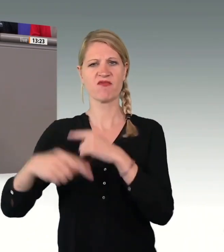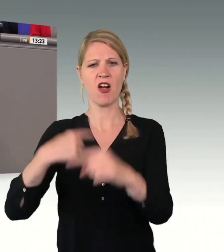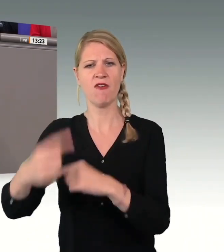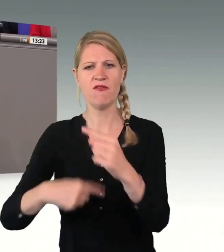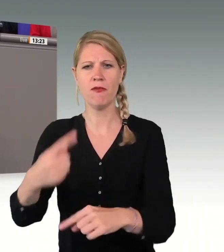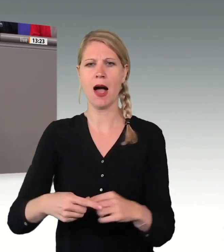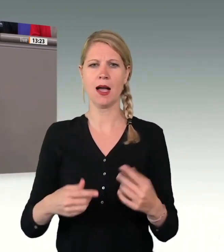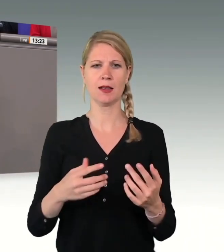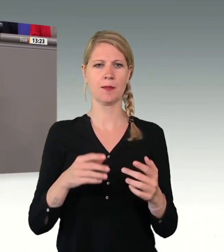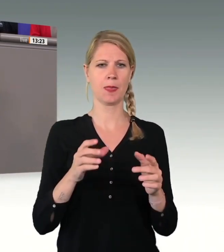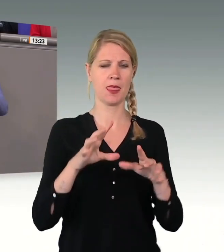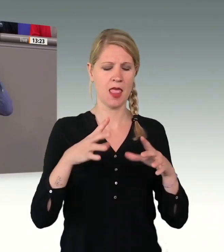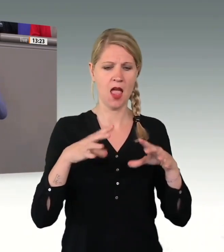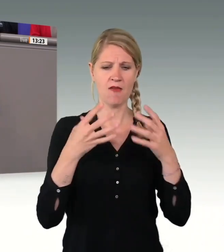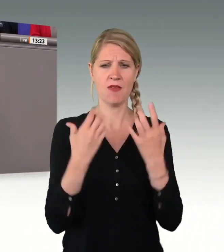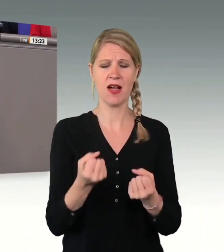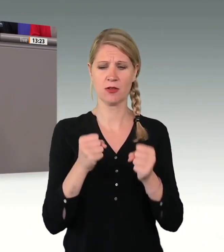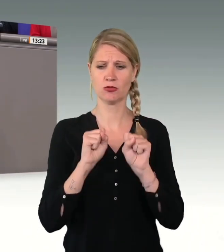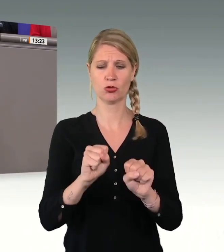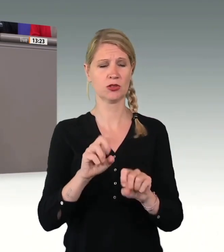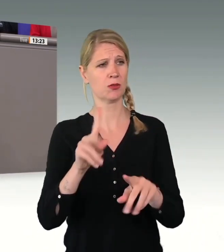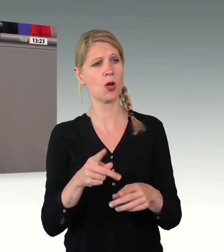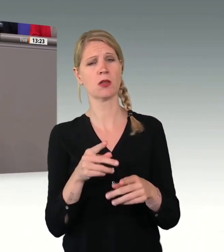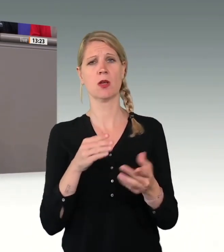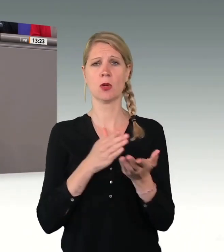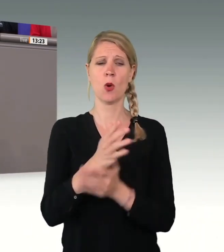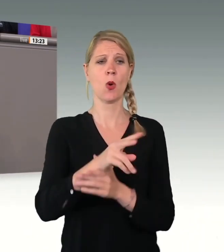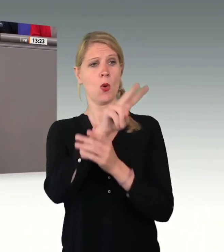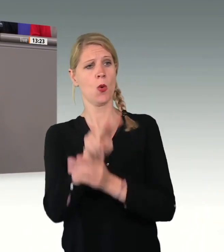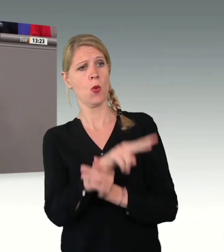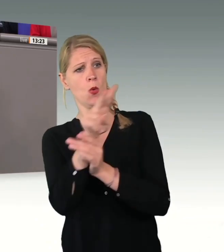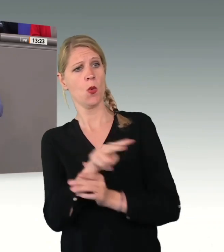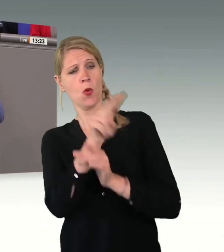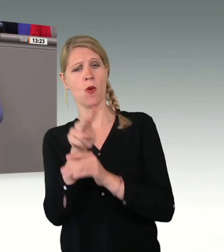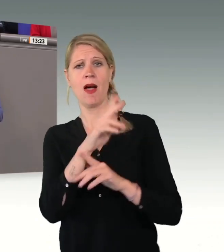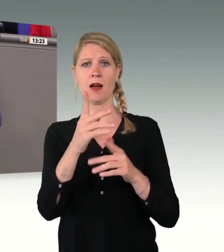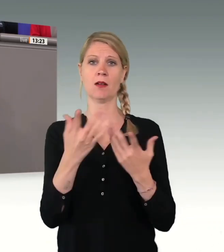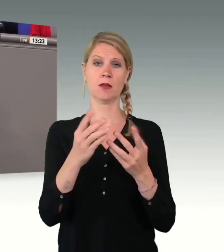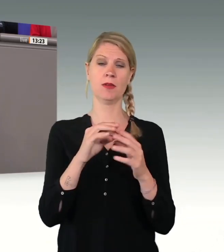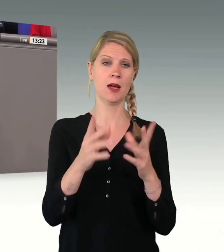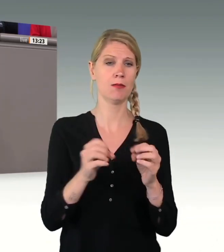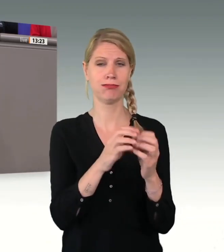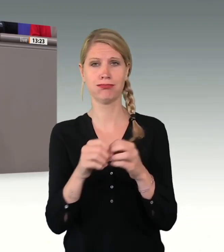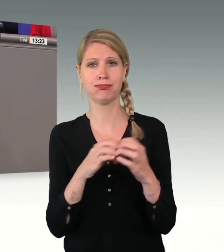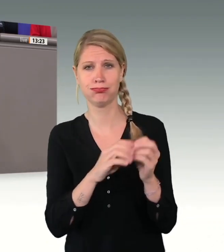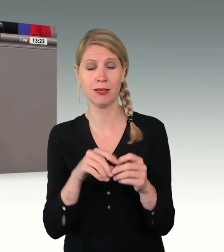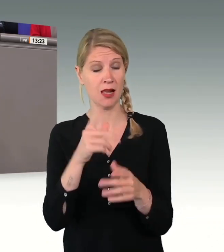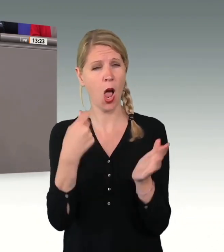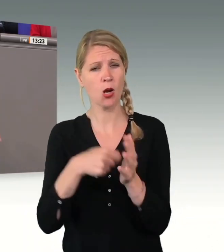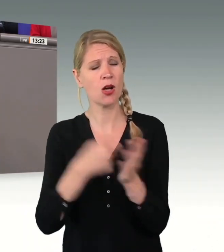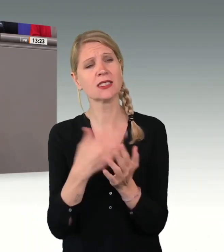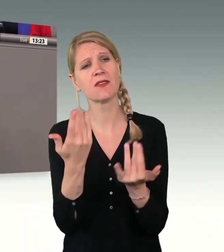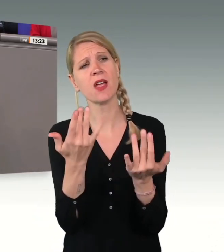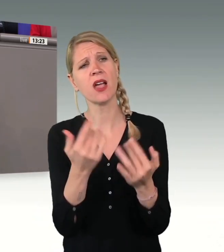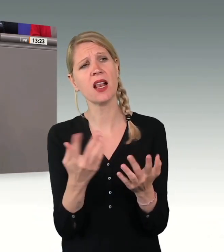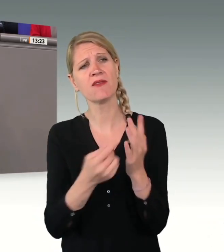ganze Abteilungen des Verfassungsschutzes, die nichts anderes zu tun haben, leider, als sich mit ihnen befassen zu müssen? Diese Gegenrechnung möchte ich mal sehen. Und ich bin